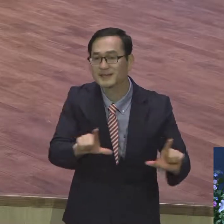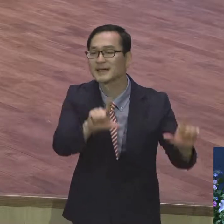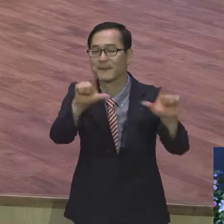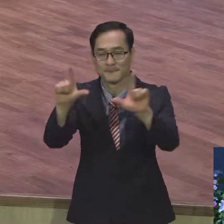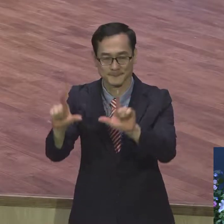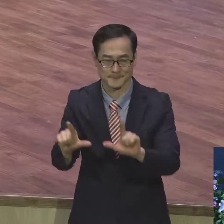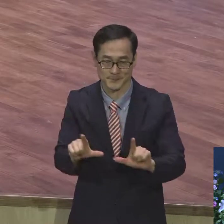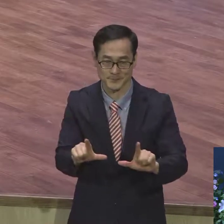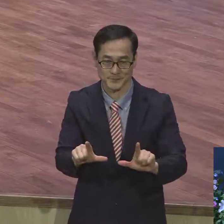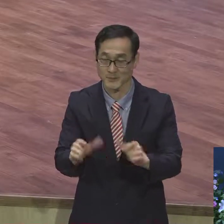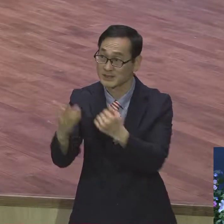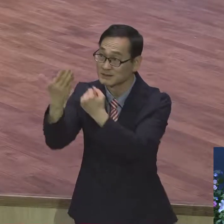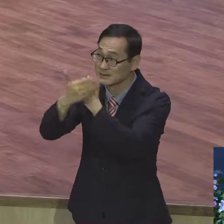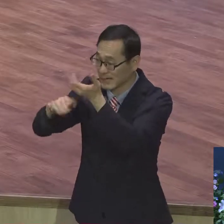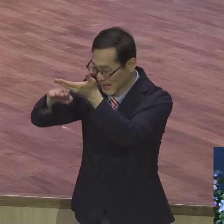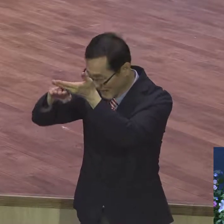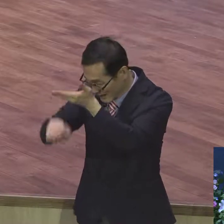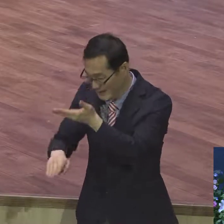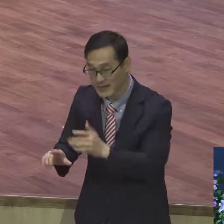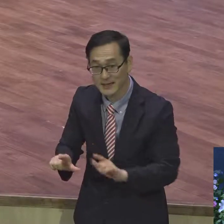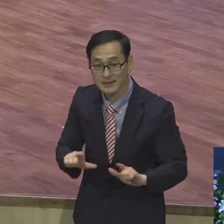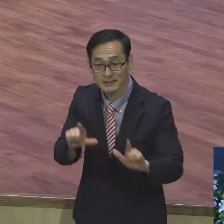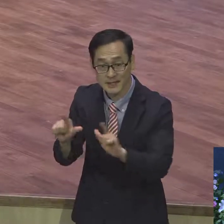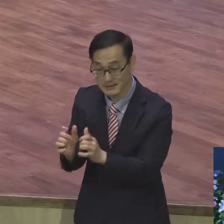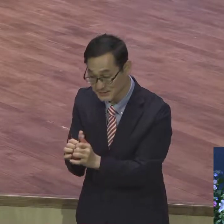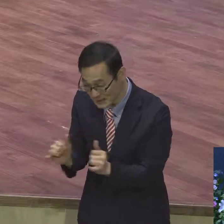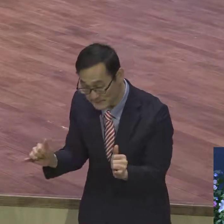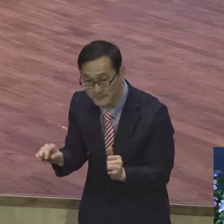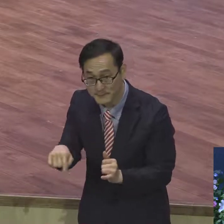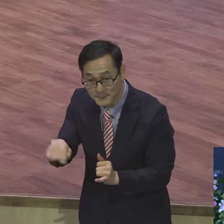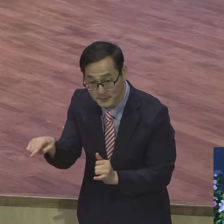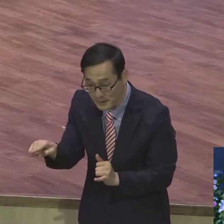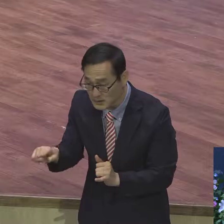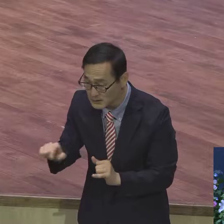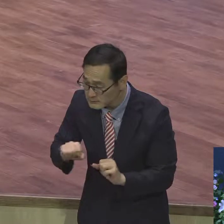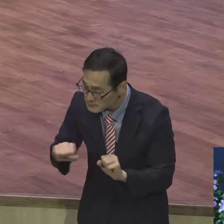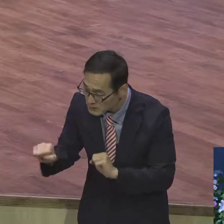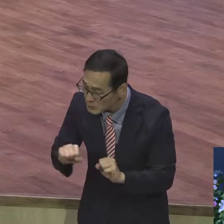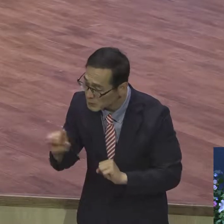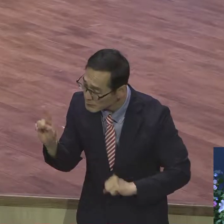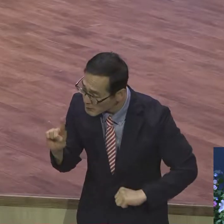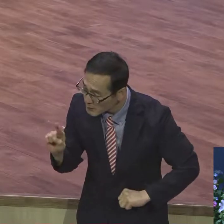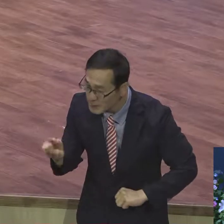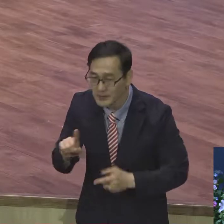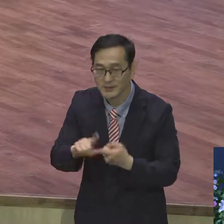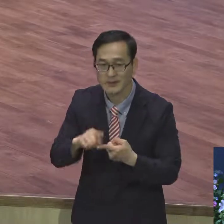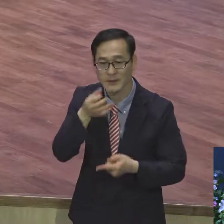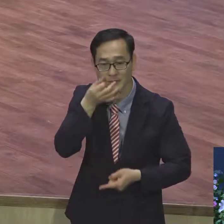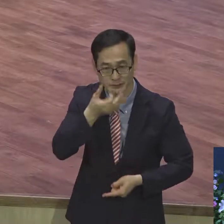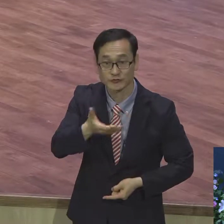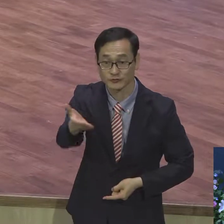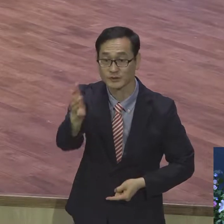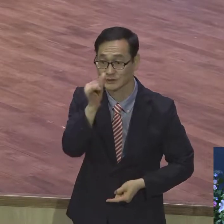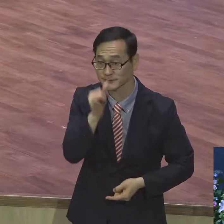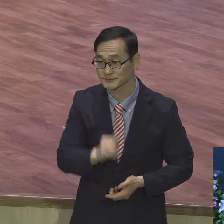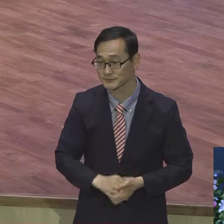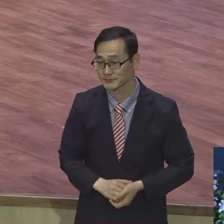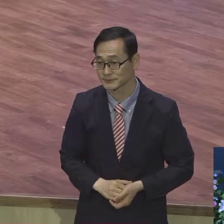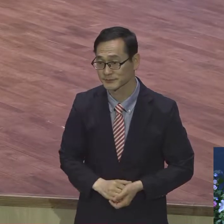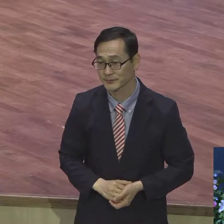아래 사는 삶이 어떤 것인지에 대해서 잘 보여주고 있습니다. 특별히 여기 어이라는 단어를